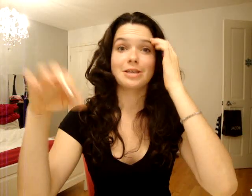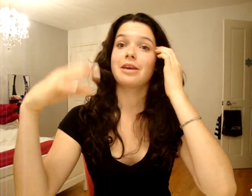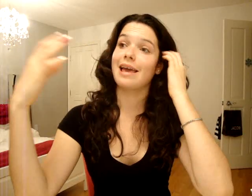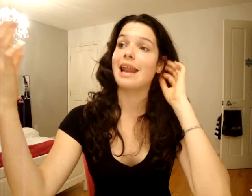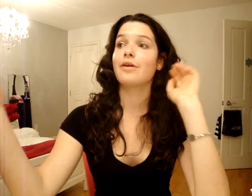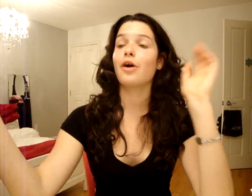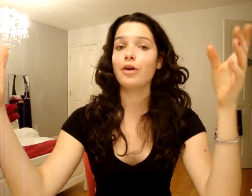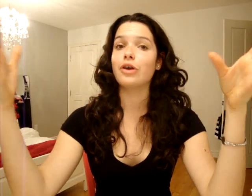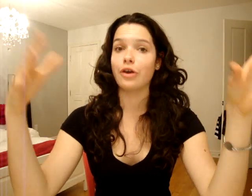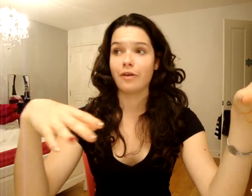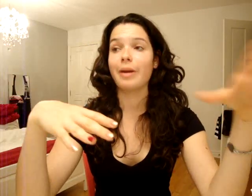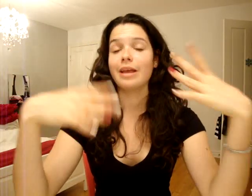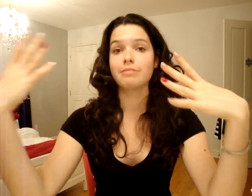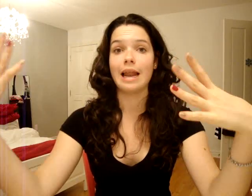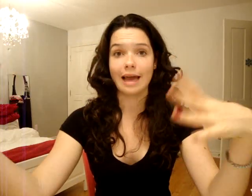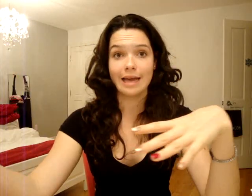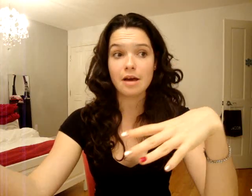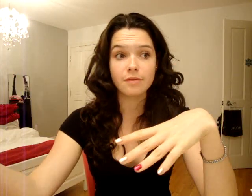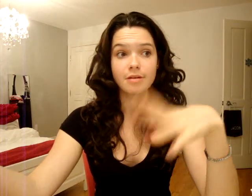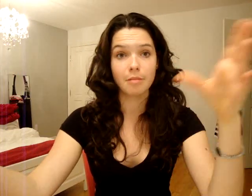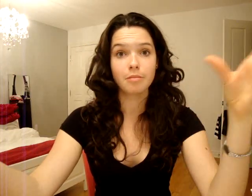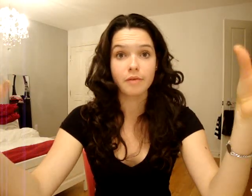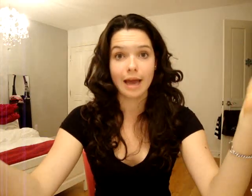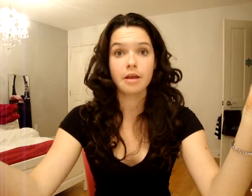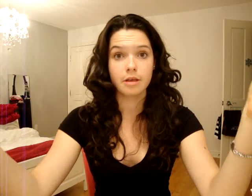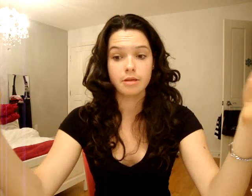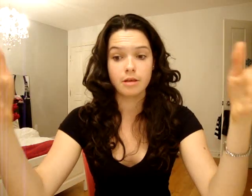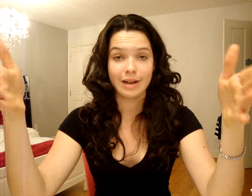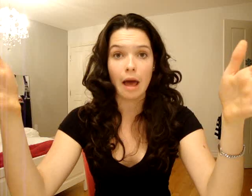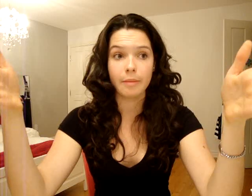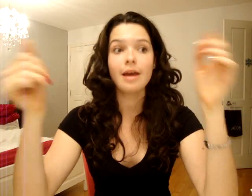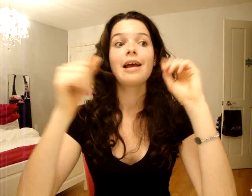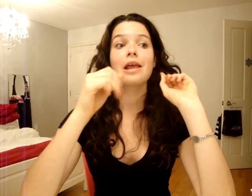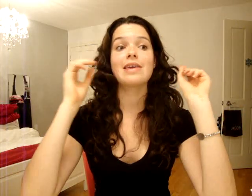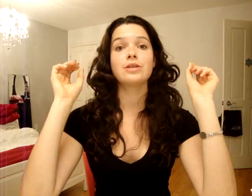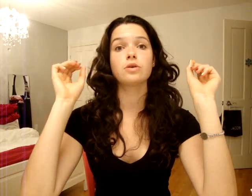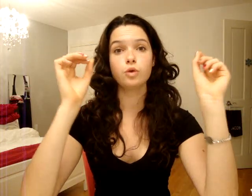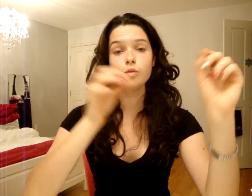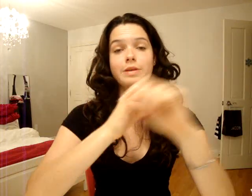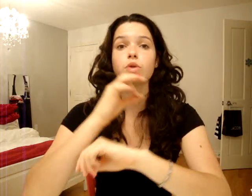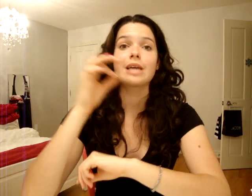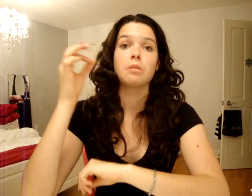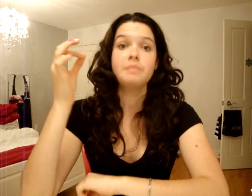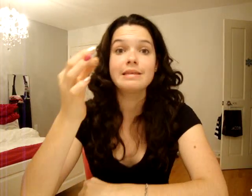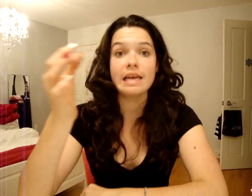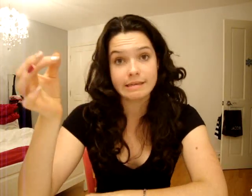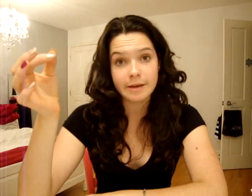Parce qu'il y avait un, il a vraiment été comme dans la réserve. Comme, pas vrai. Il a fait de l'armée. Puis là, il y avait son suit, puis son suit était comme pixelisé.